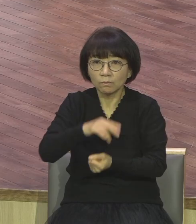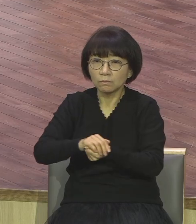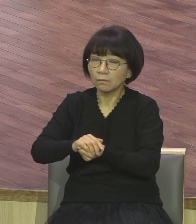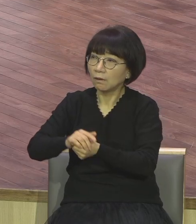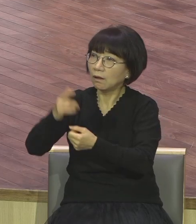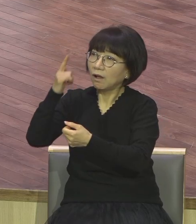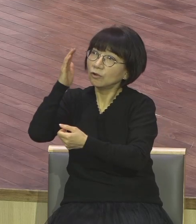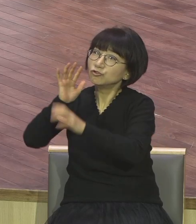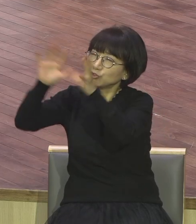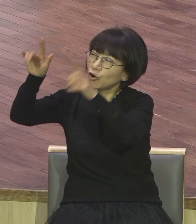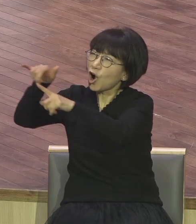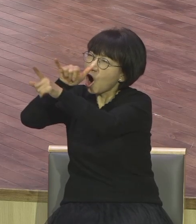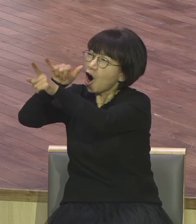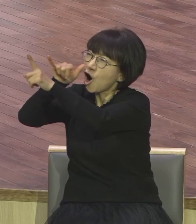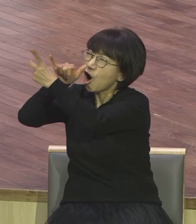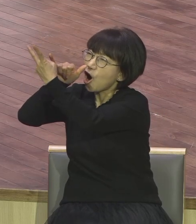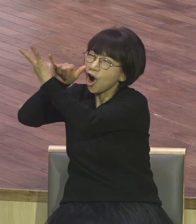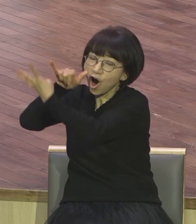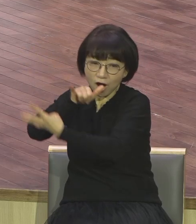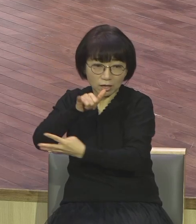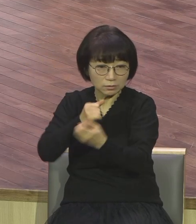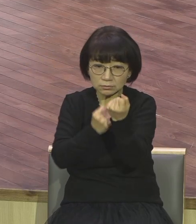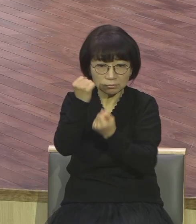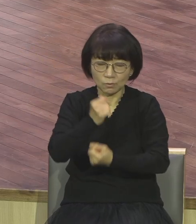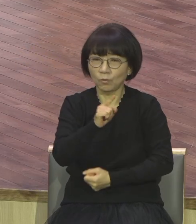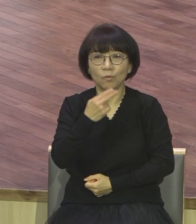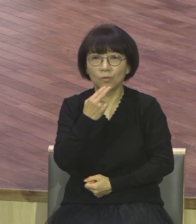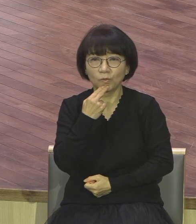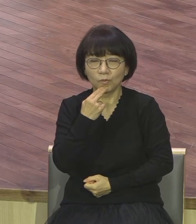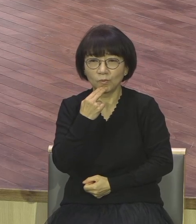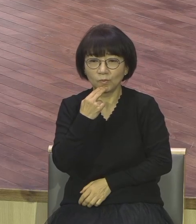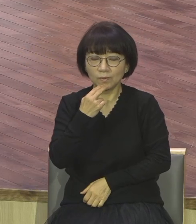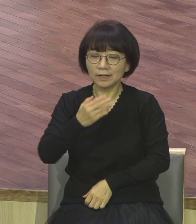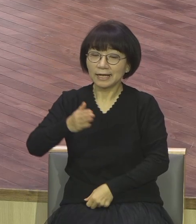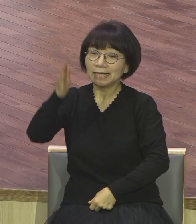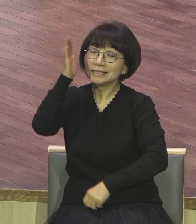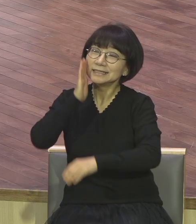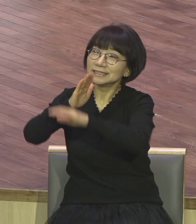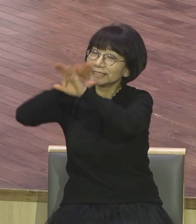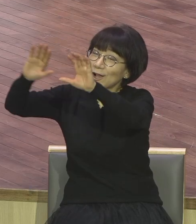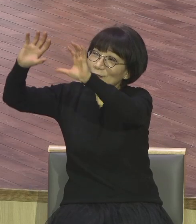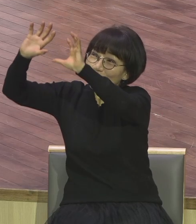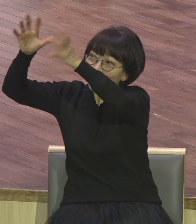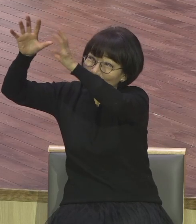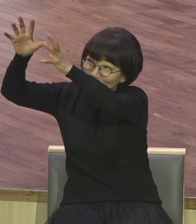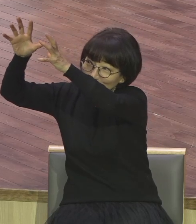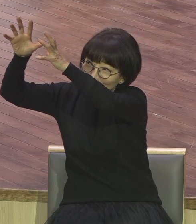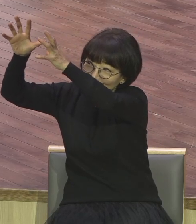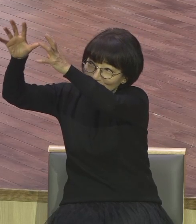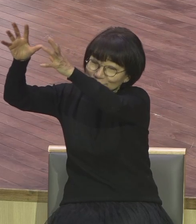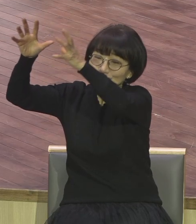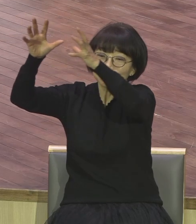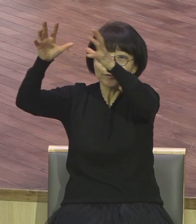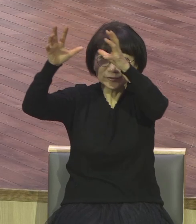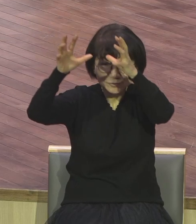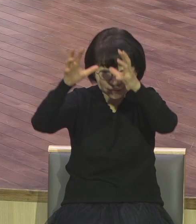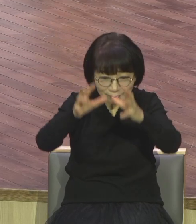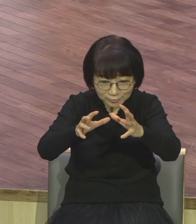하나님의 자녀가 이 땅에서 어떤 삶을 살아야 하는지 대해서만 말씀하고 있어요